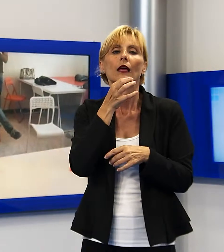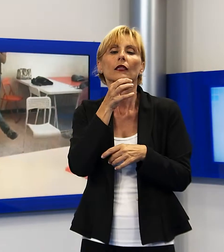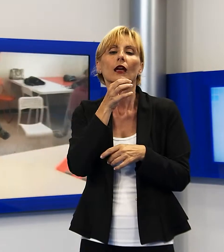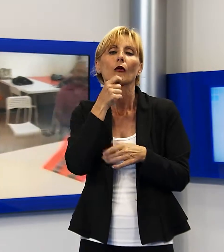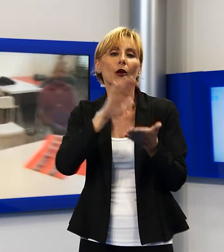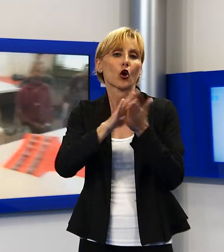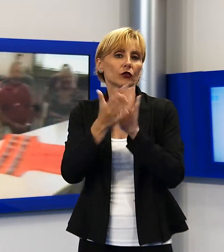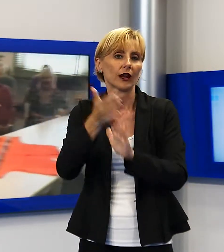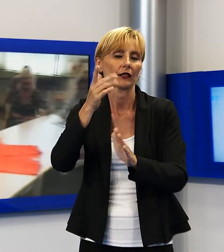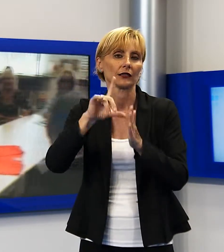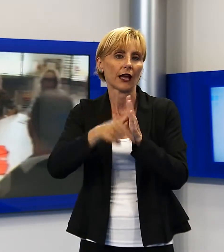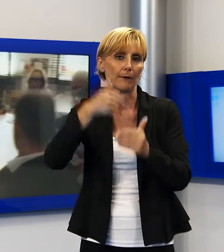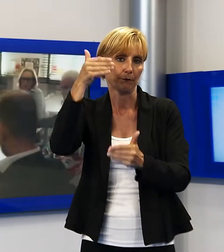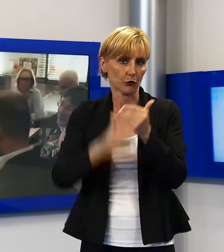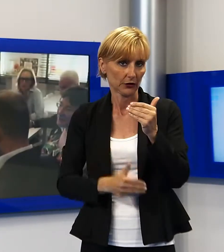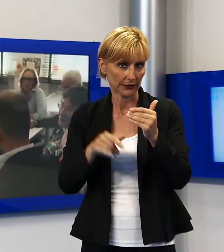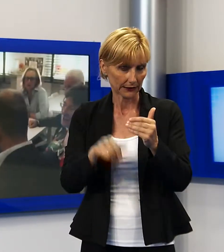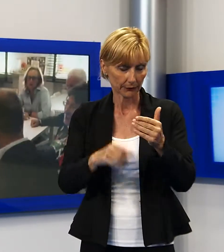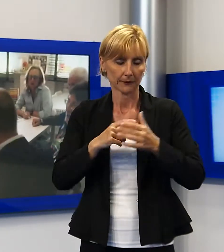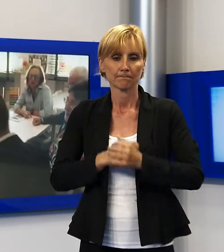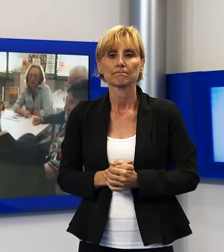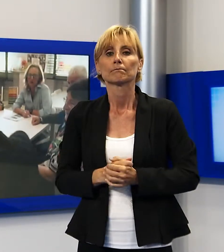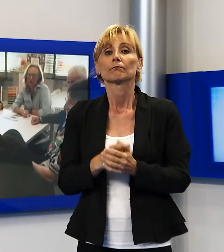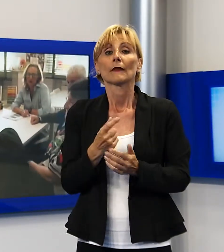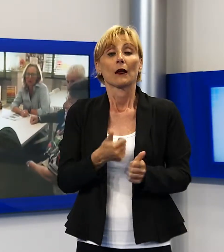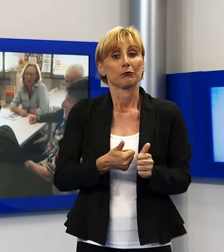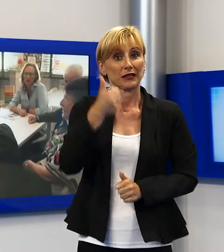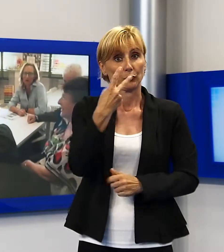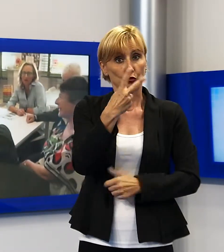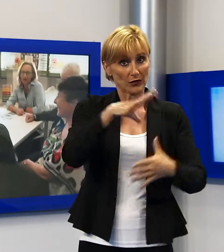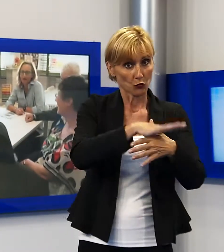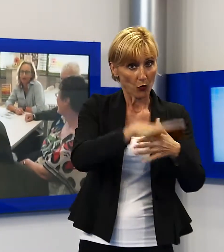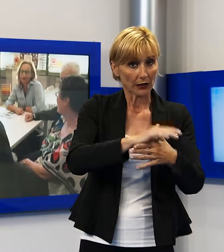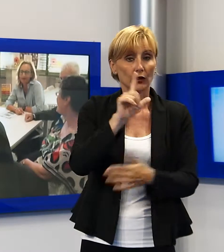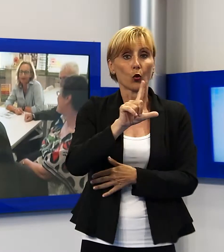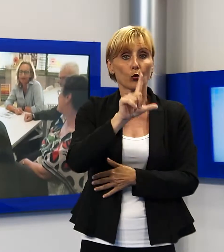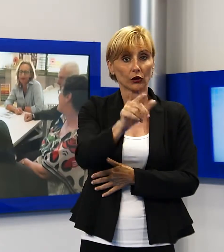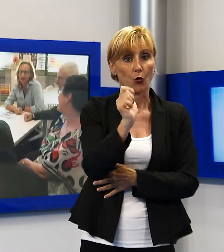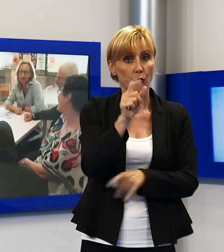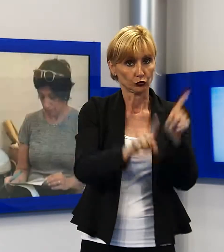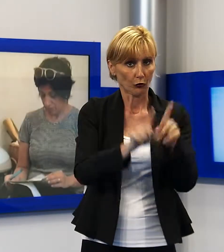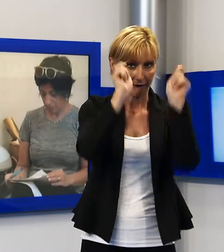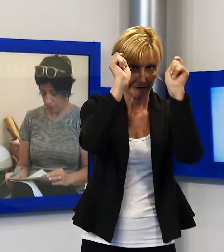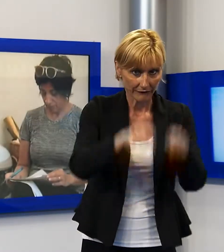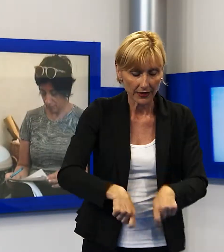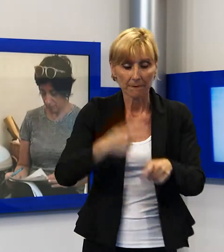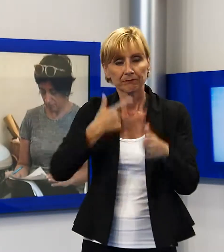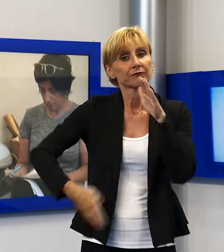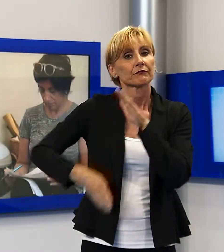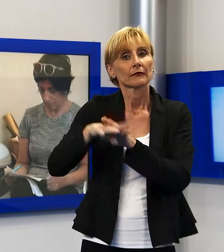tempo determinato. Le prime due squadre cominceranno a lavorare dal lunedì 11 giugno. Si partirà dal territorio dell'ex circoscrizione